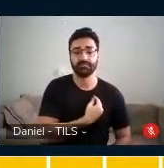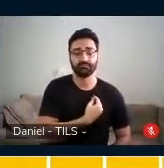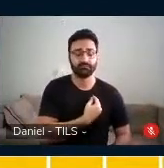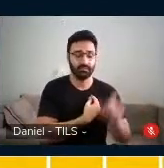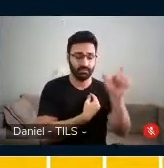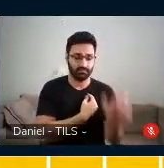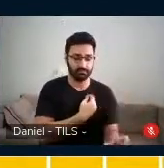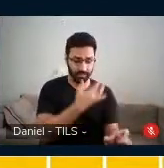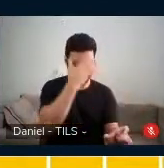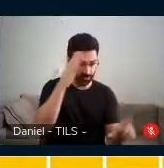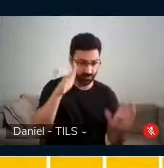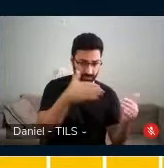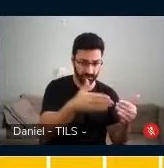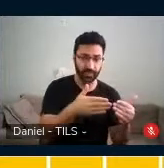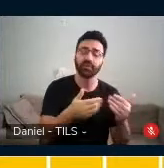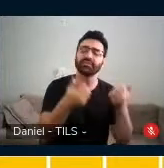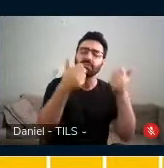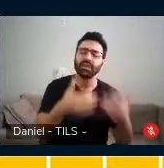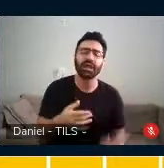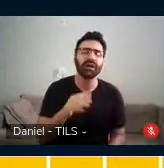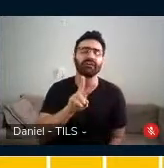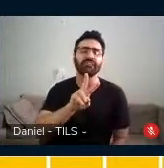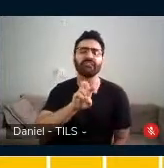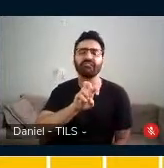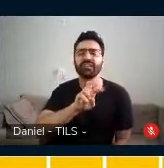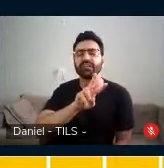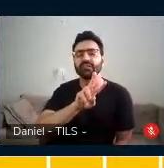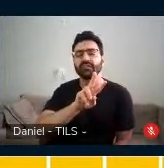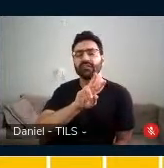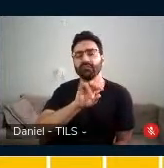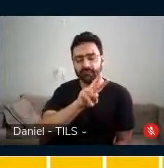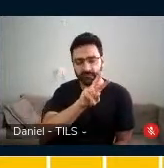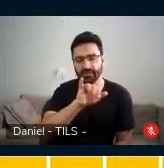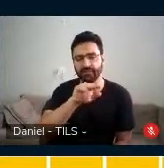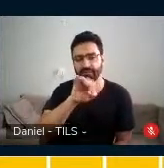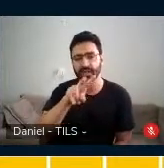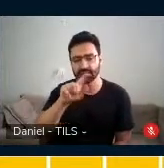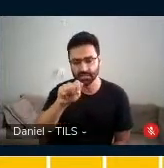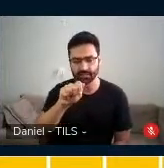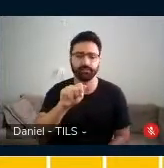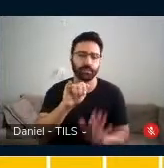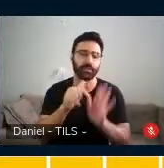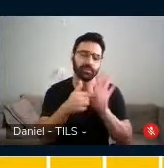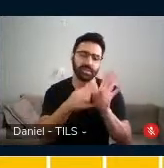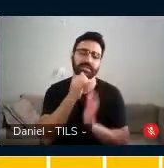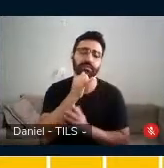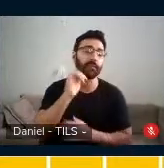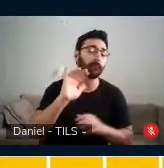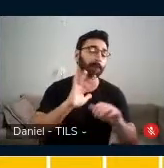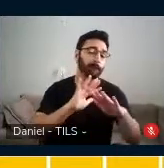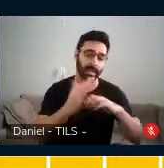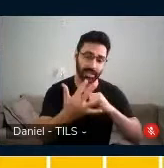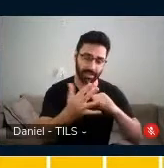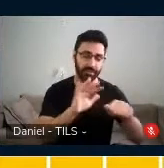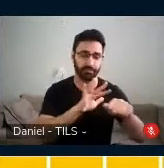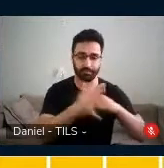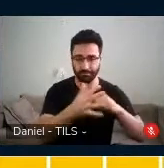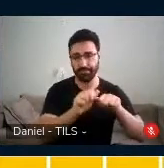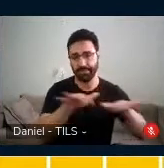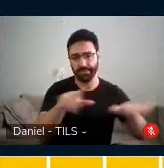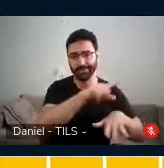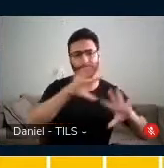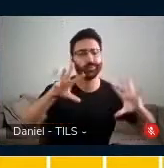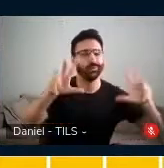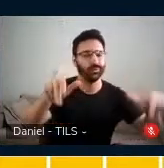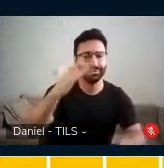Para exemplificar o que é vivência, eu vou dar o exemplo da pandemia. Todo mundo experimentou a